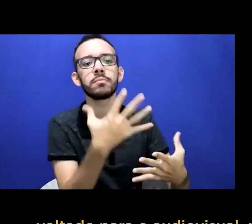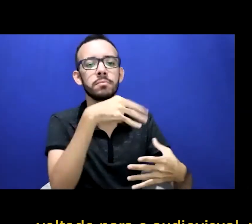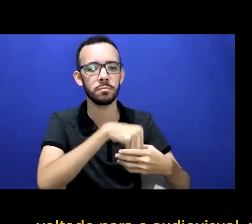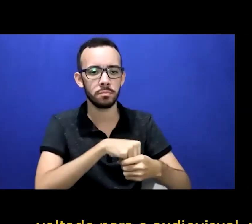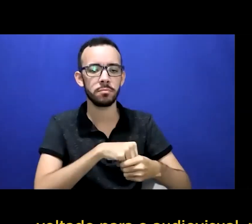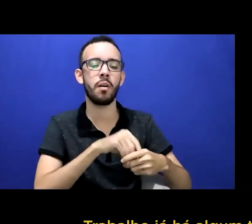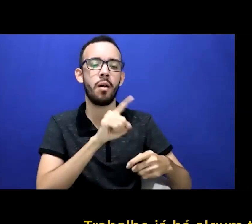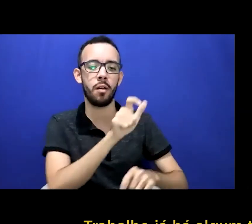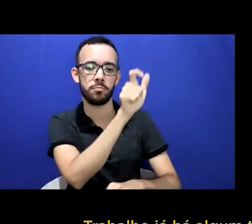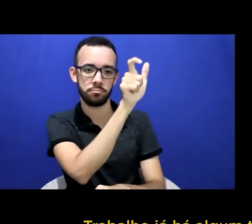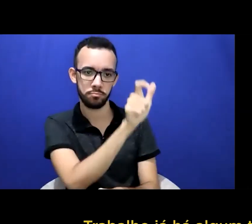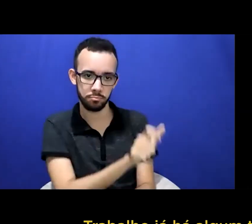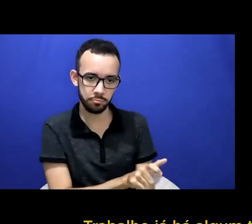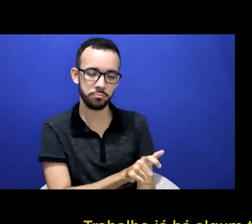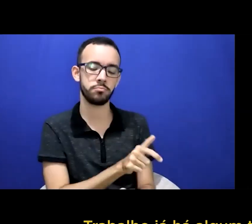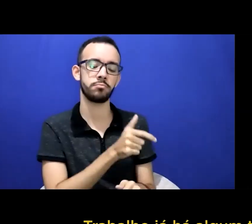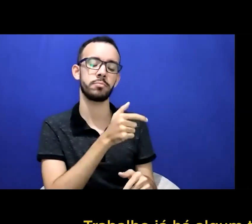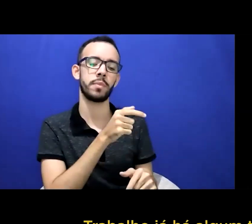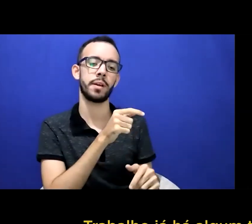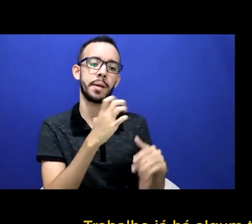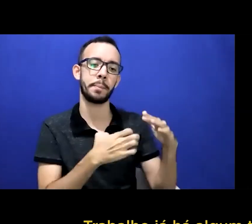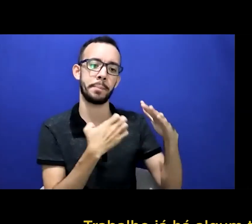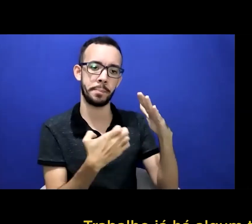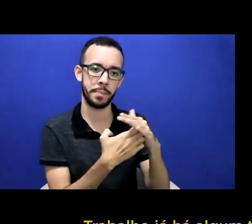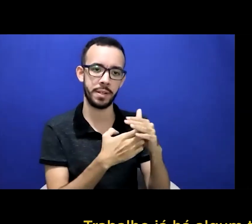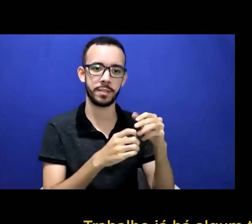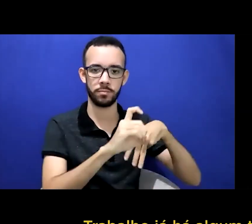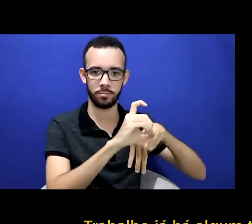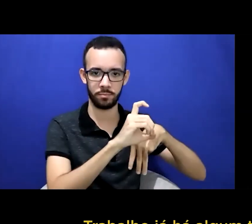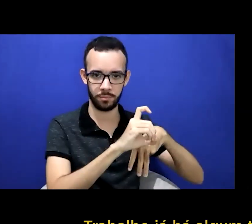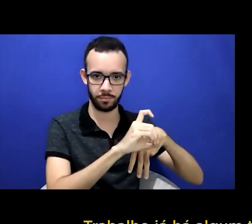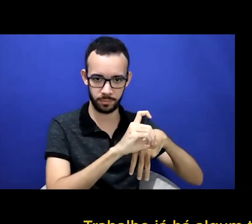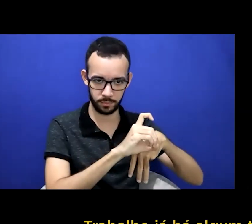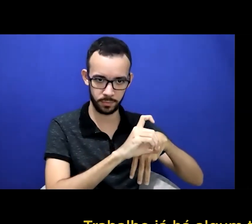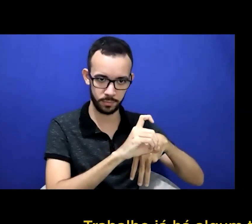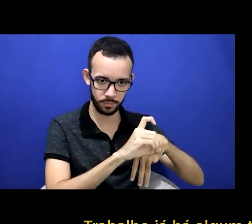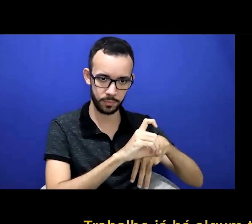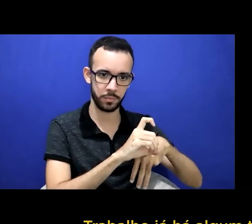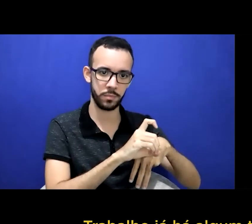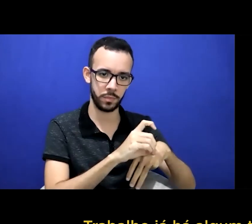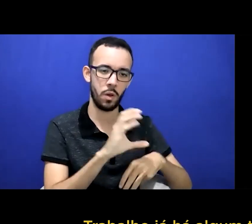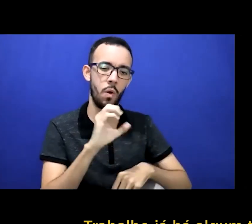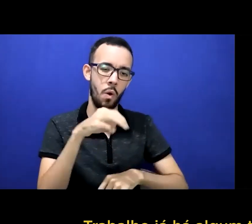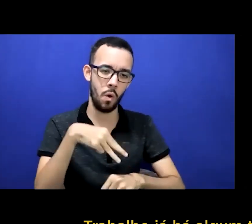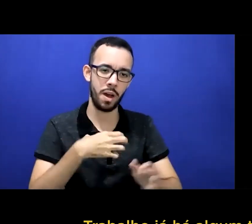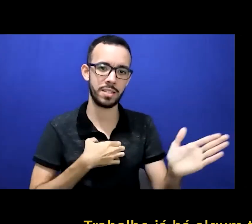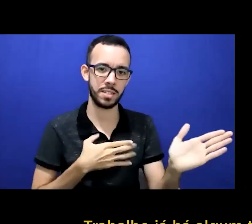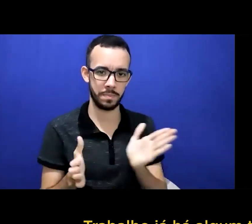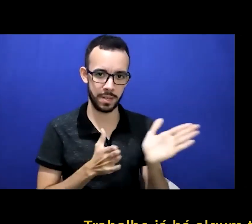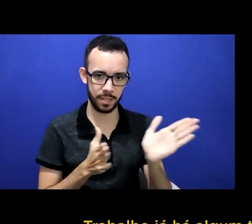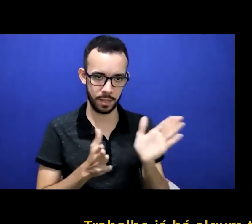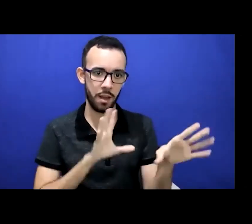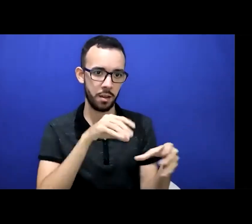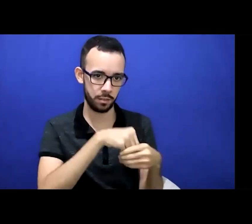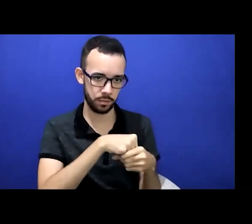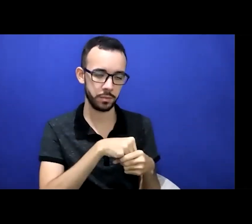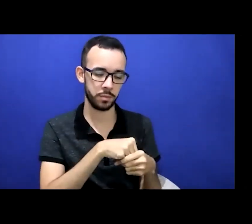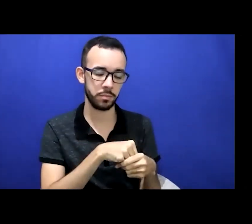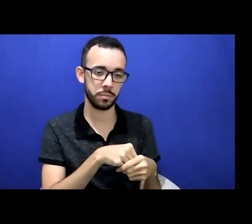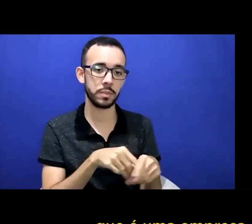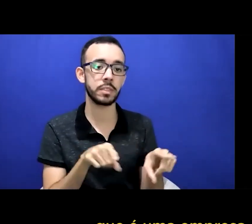e tudo mais. Trabalho já há algum tempo nessa área, principalmente com a Comacessibilidade,